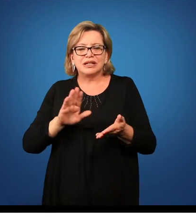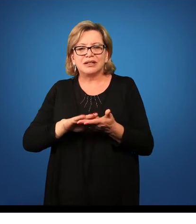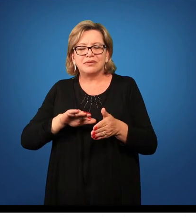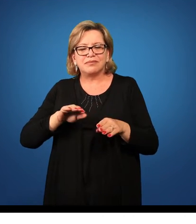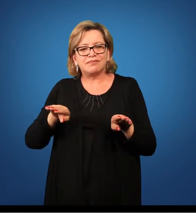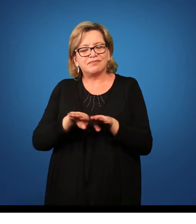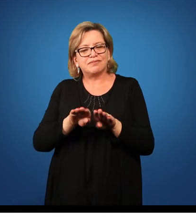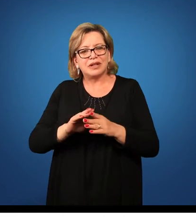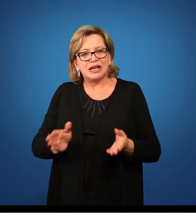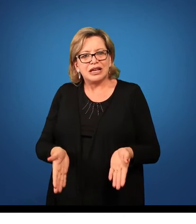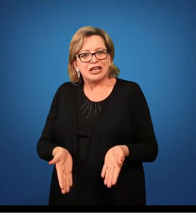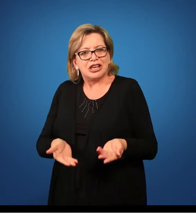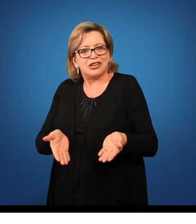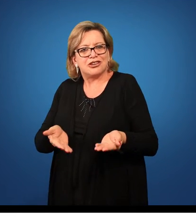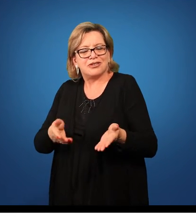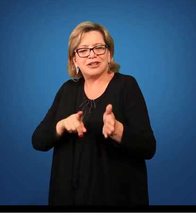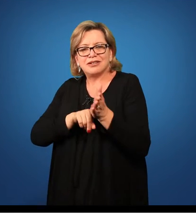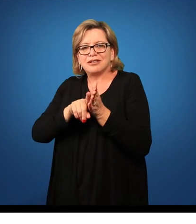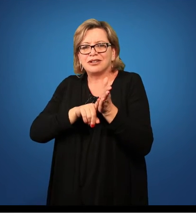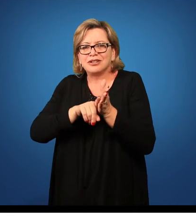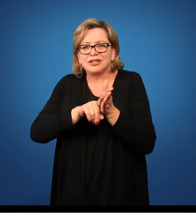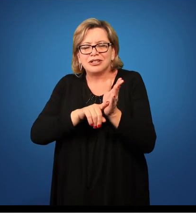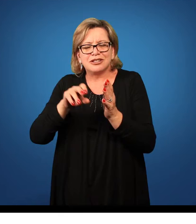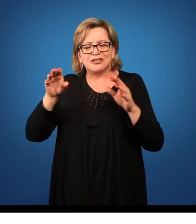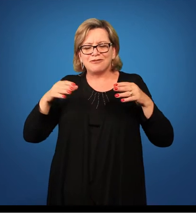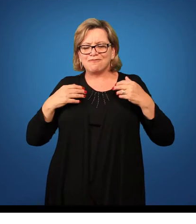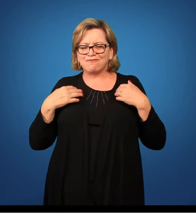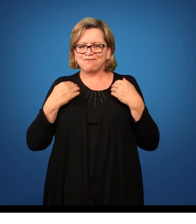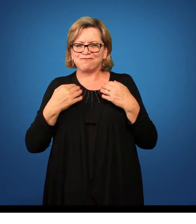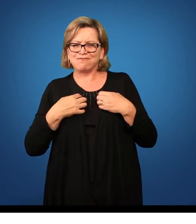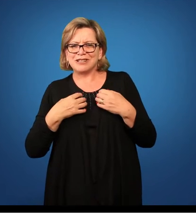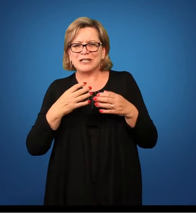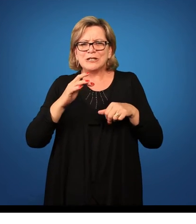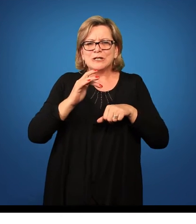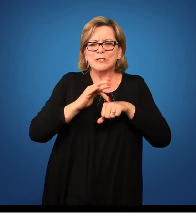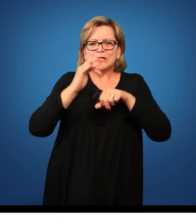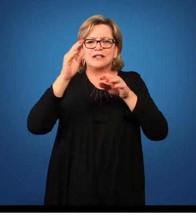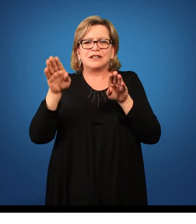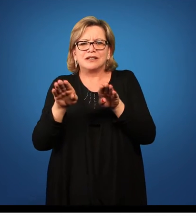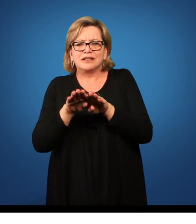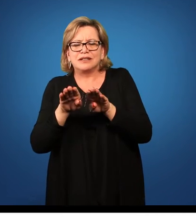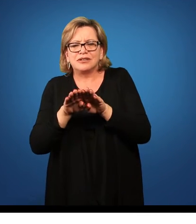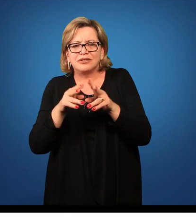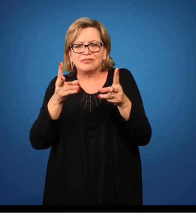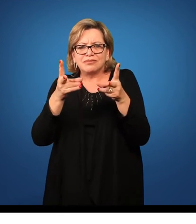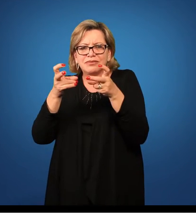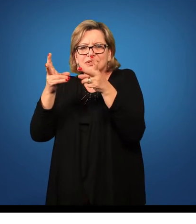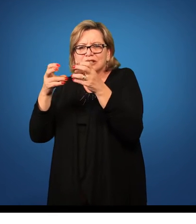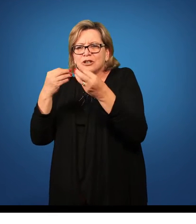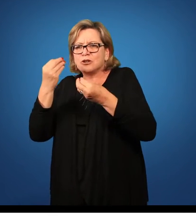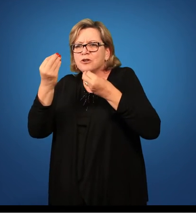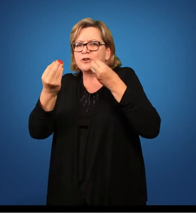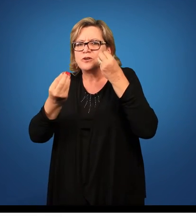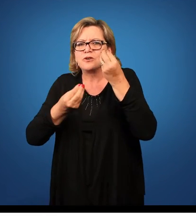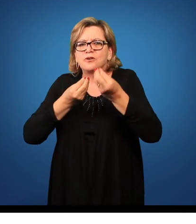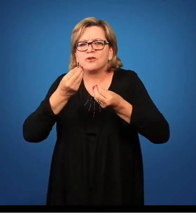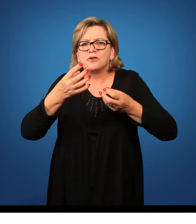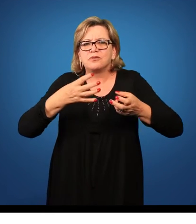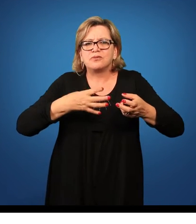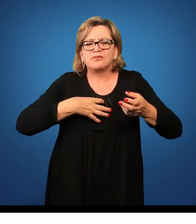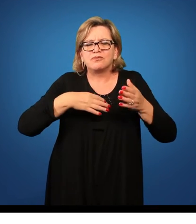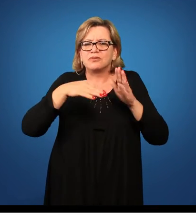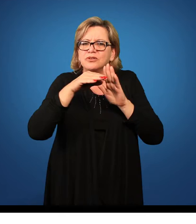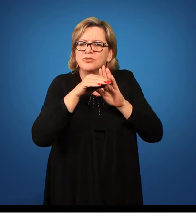pesquisa dos sentidos, da coordenação motora, é abranger os estudos da forma, dos planos,